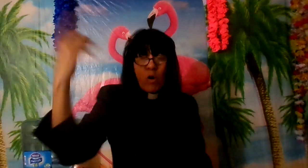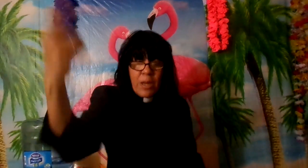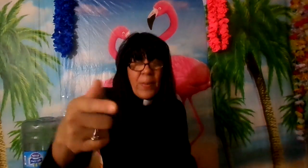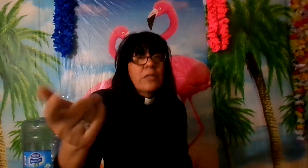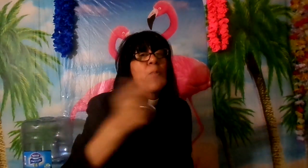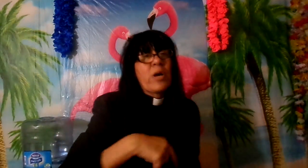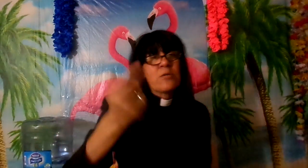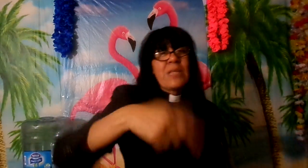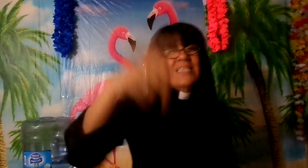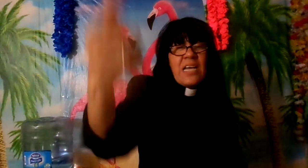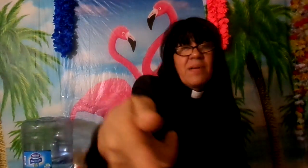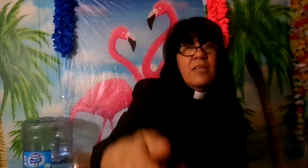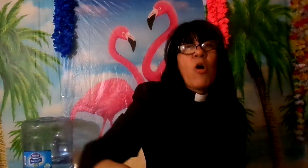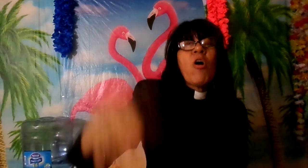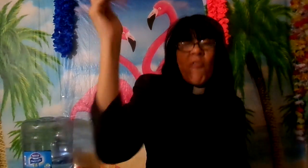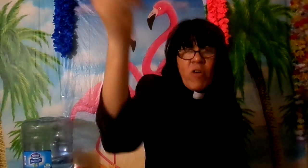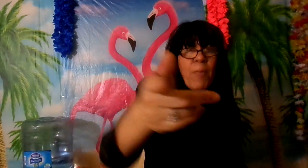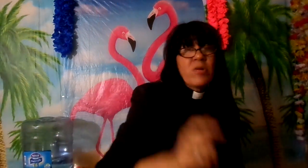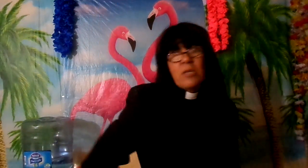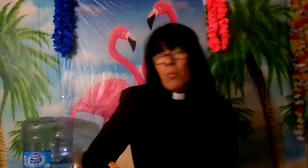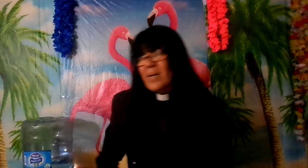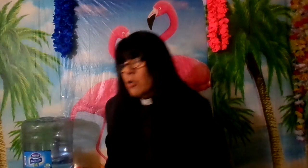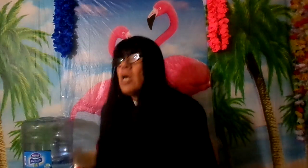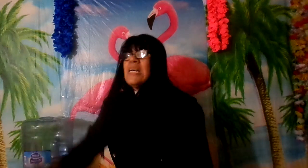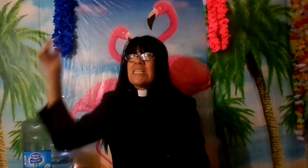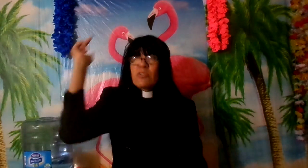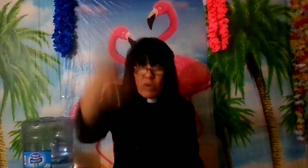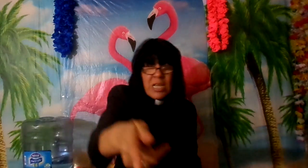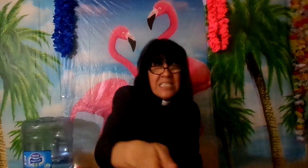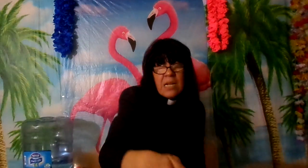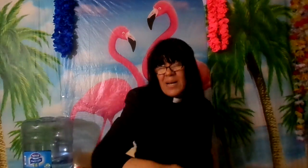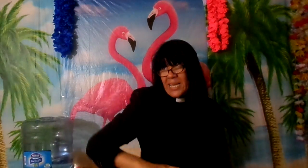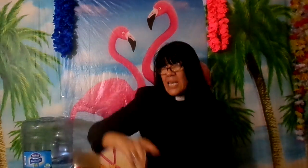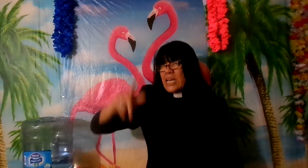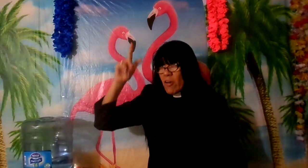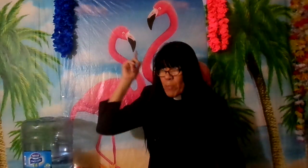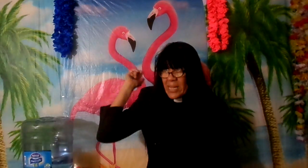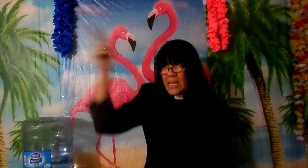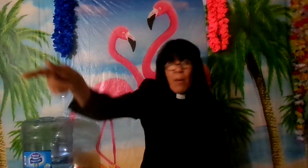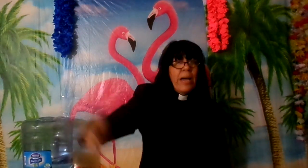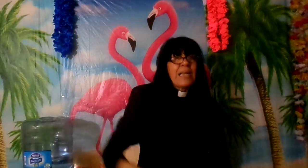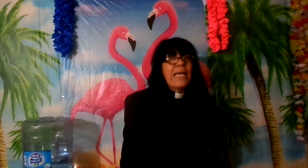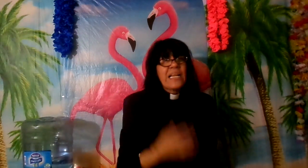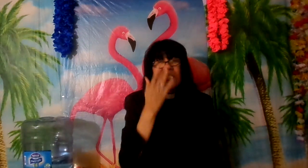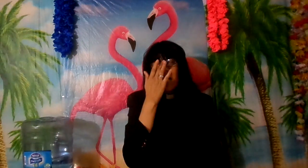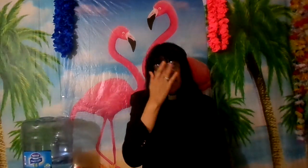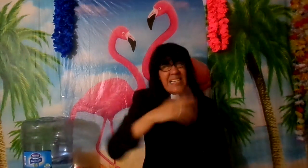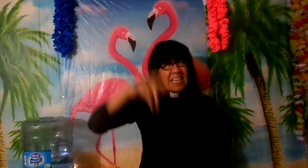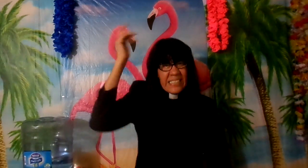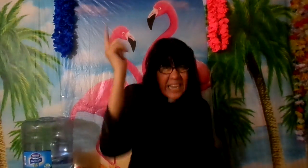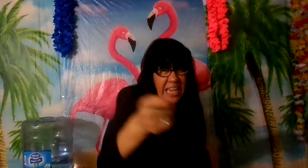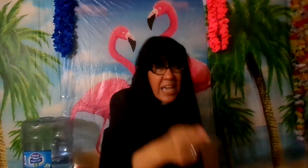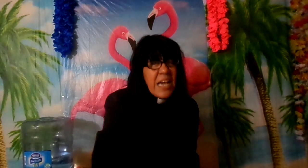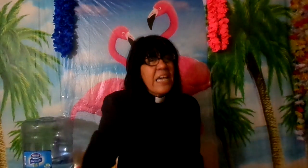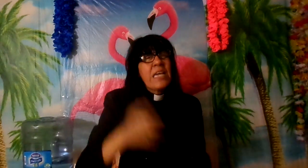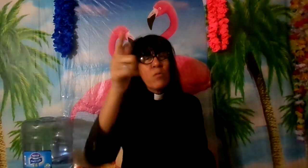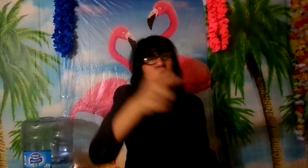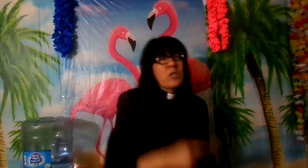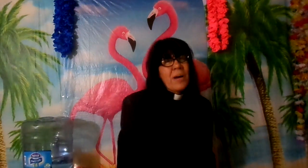respeto porque soy una sierva de Dios fui esposa de un pastor fui una sierva que predicaba en la iglesia a la iglesia le entregué y muchos te van a